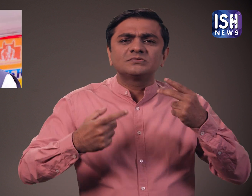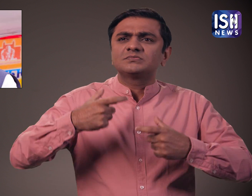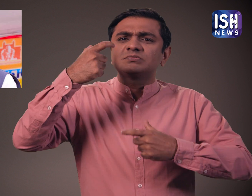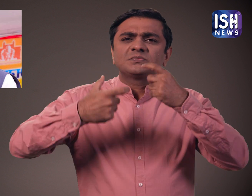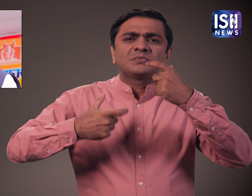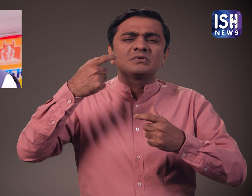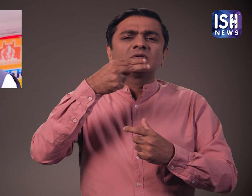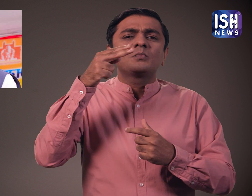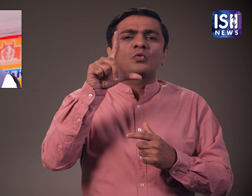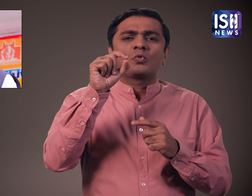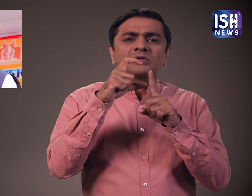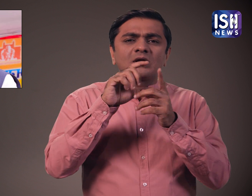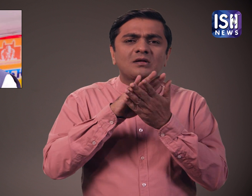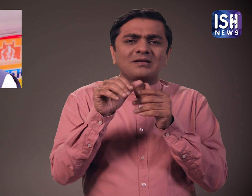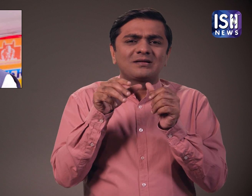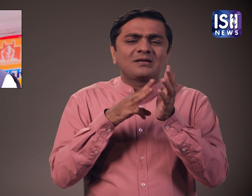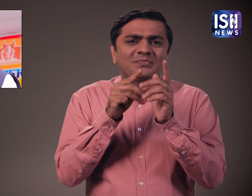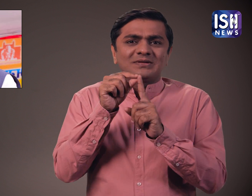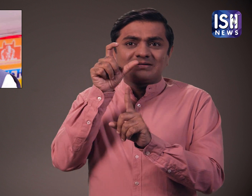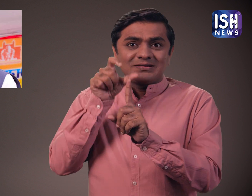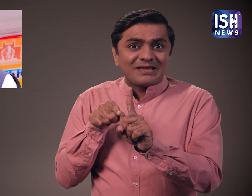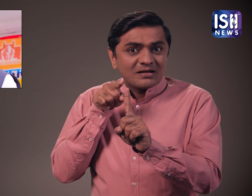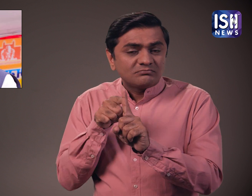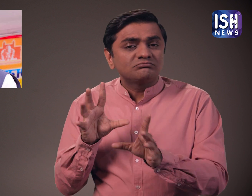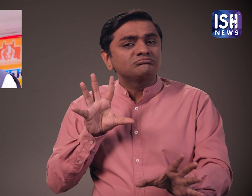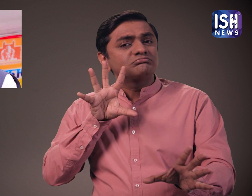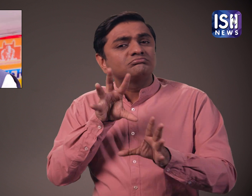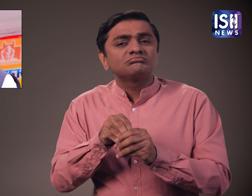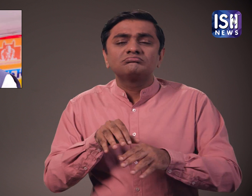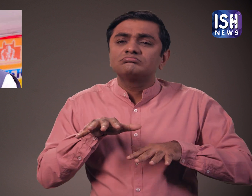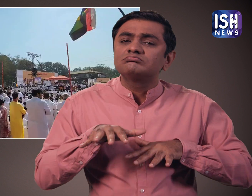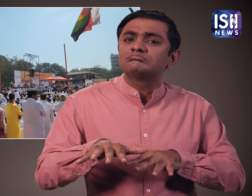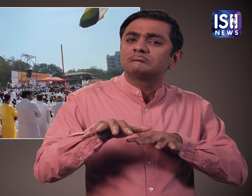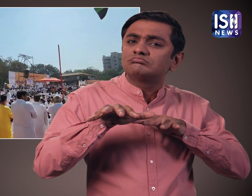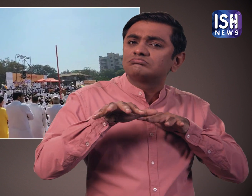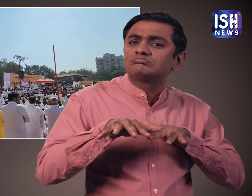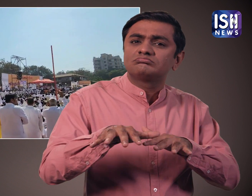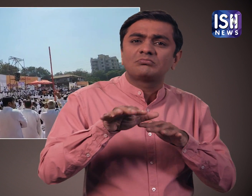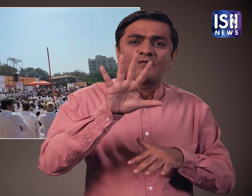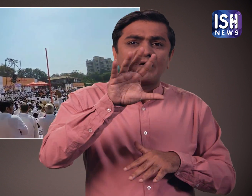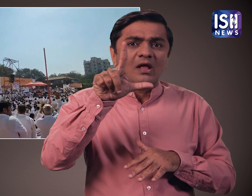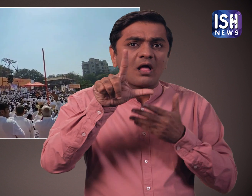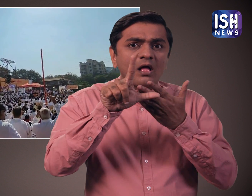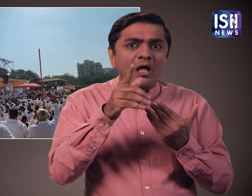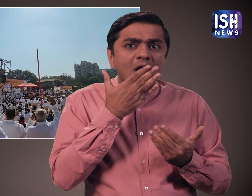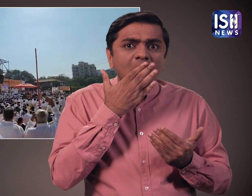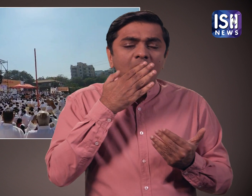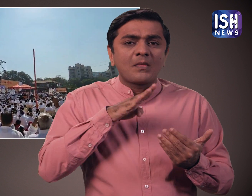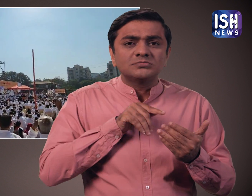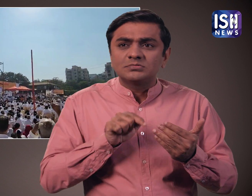हुए। महाराष्टा भर के शहरों जैसे